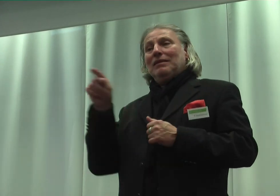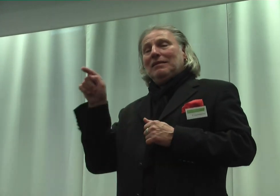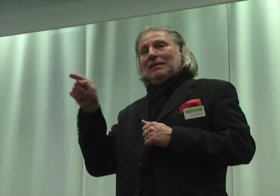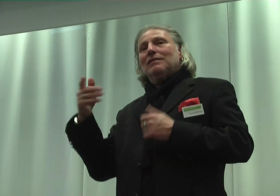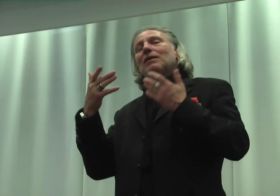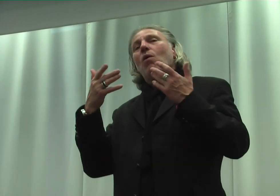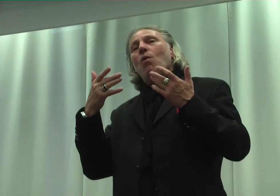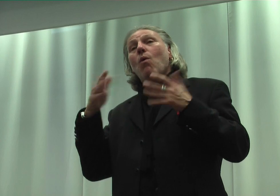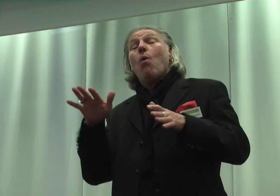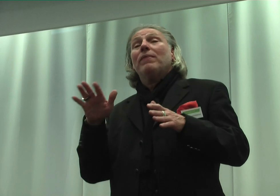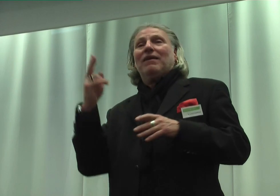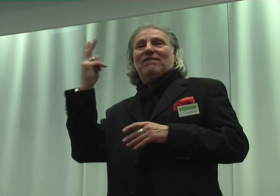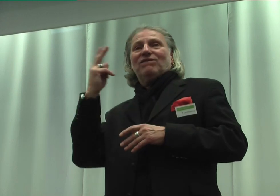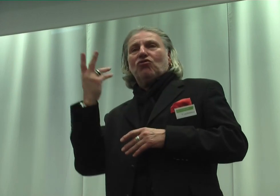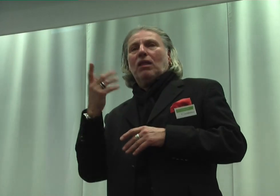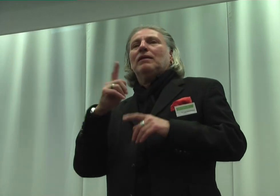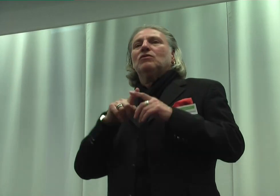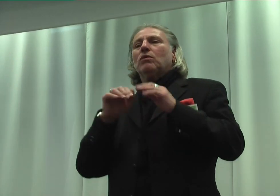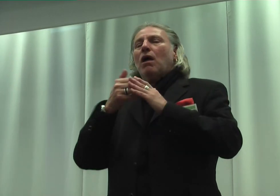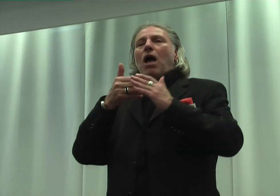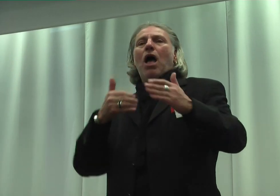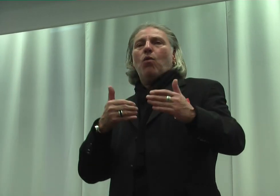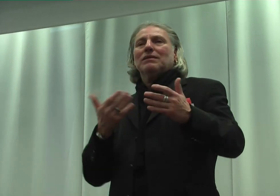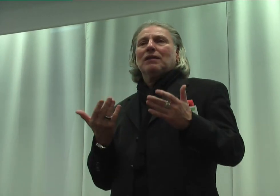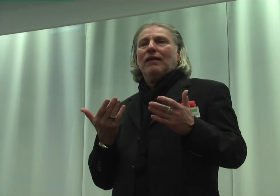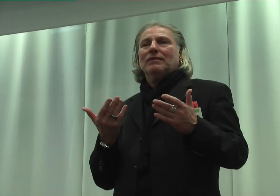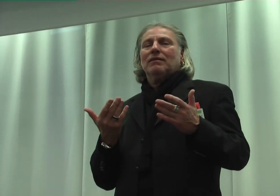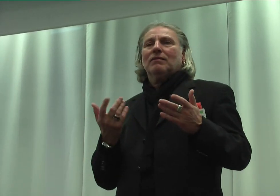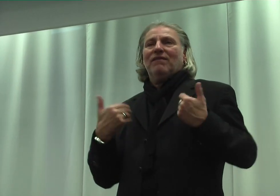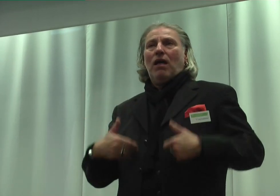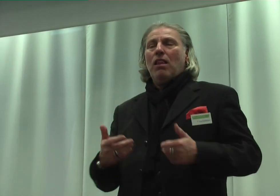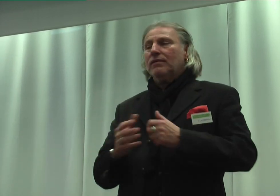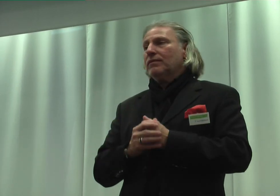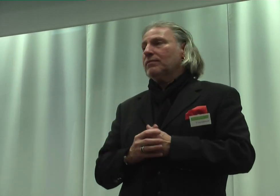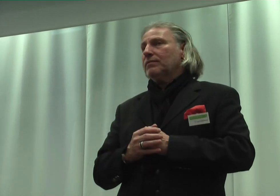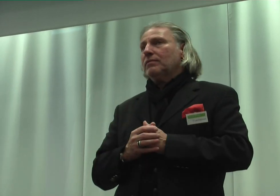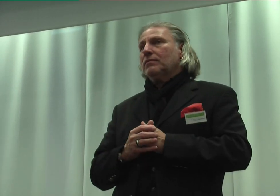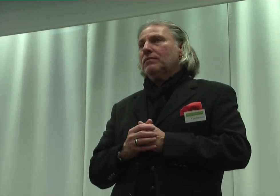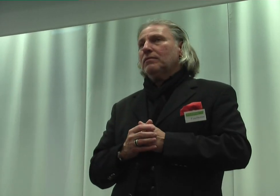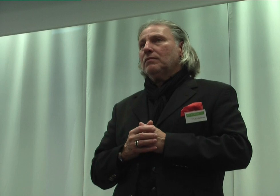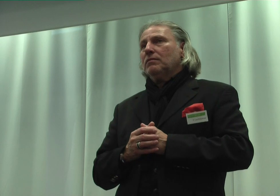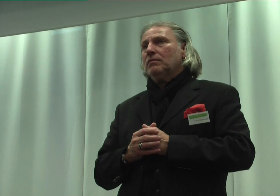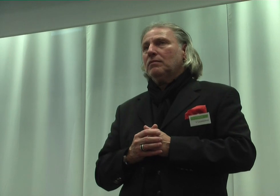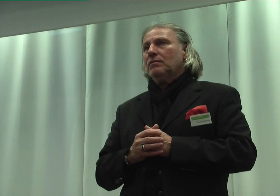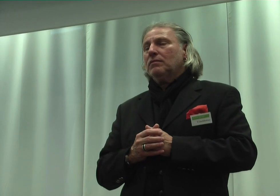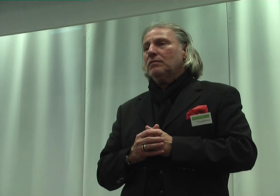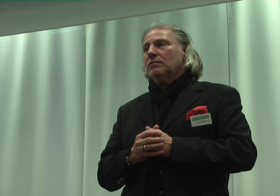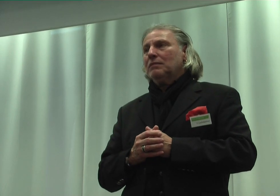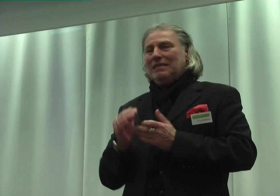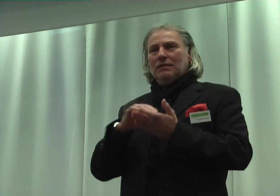Verständnis und ausgrenzend verhalten. Hierzu gab es ja auch schon